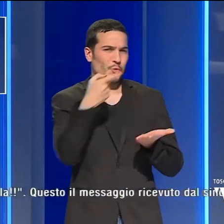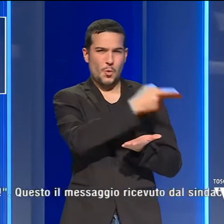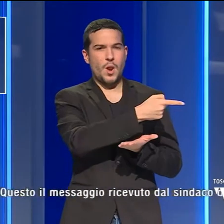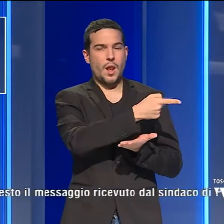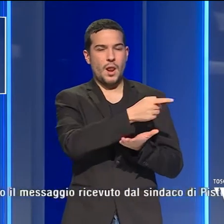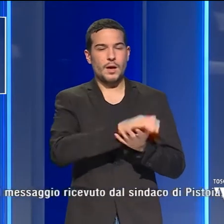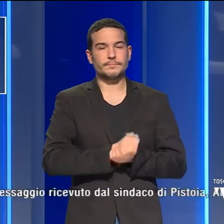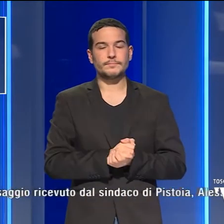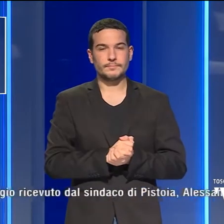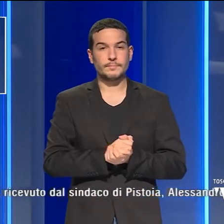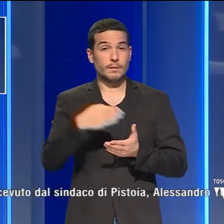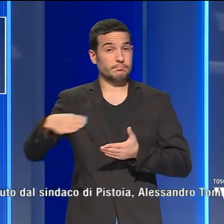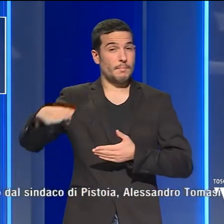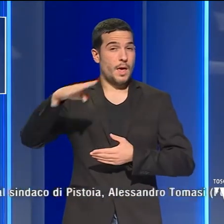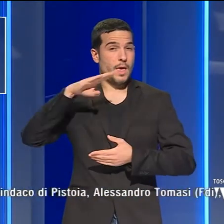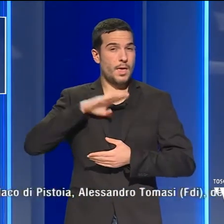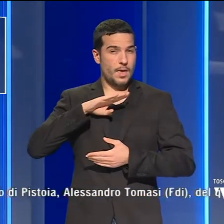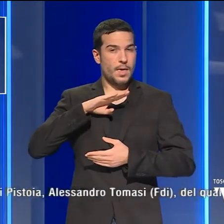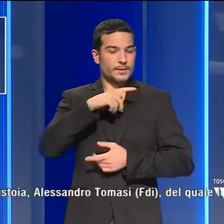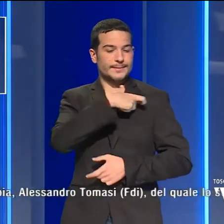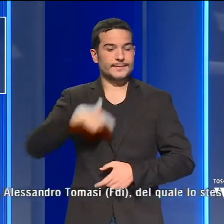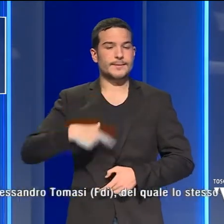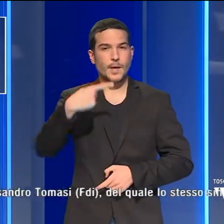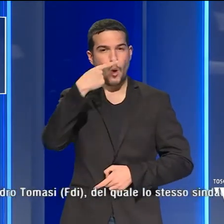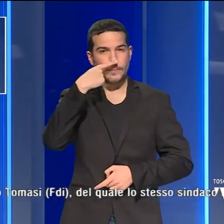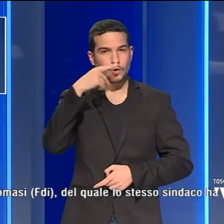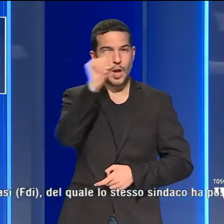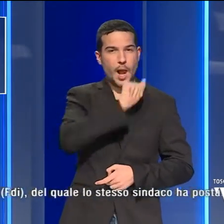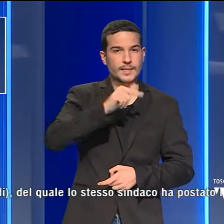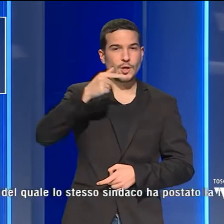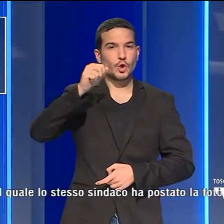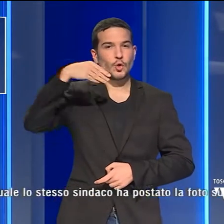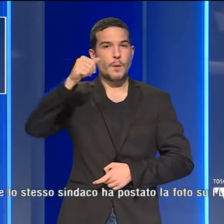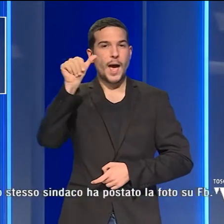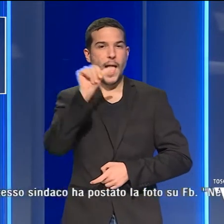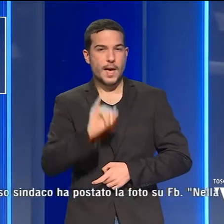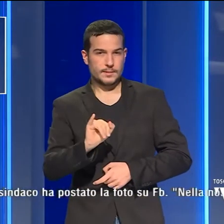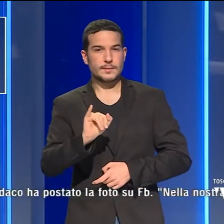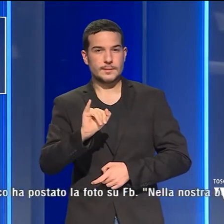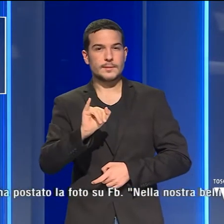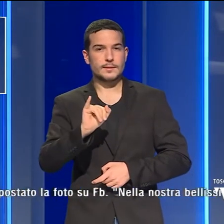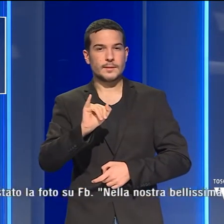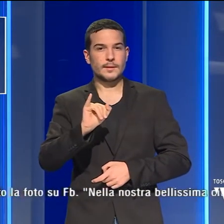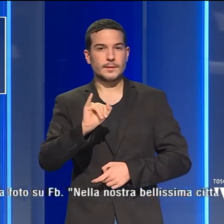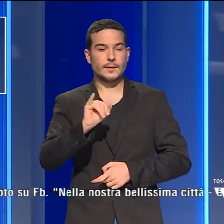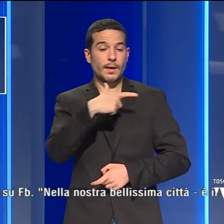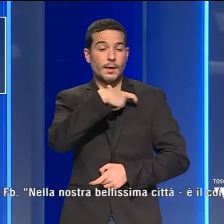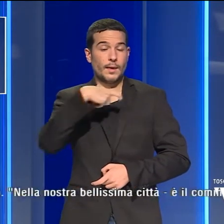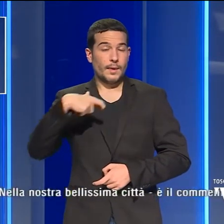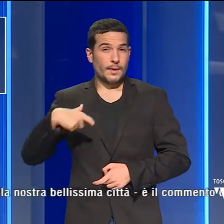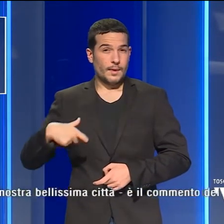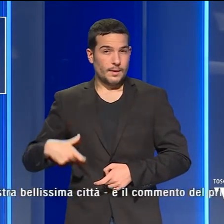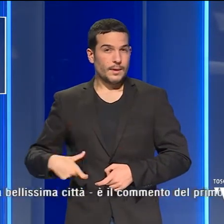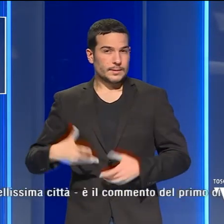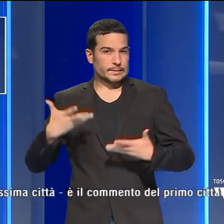il messaggio ricevuto dal sindaco di Pistoia, Alessandro Tomasi, del quale lo stesso sindaco ha